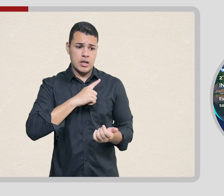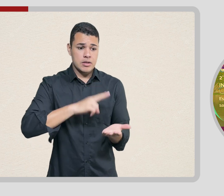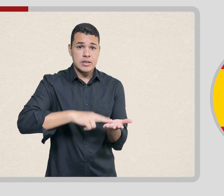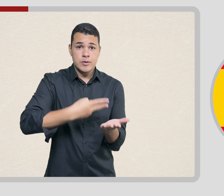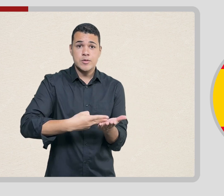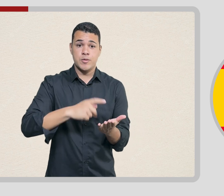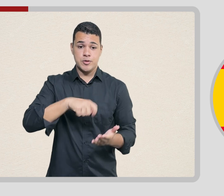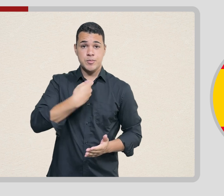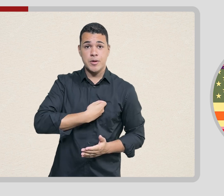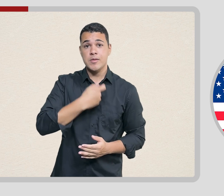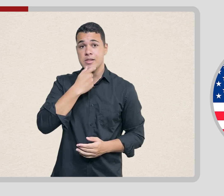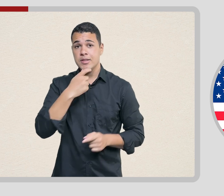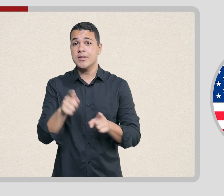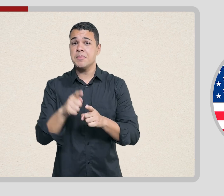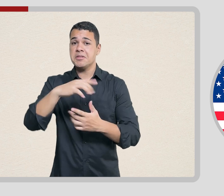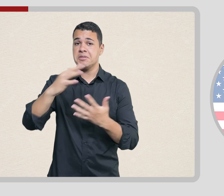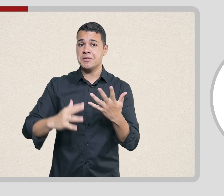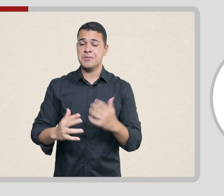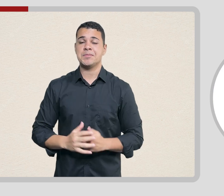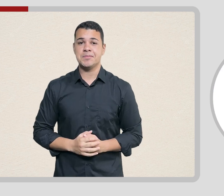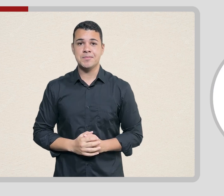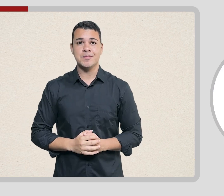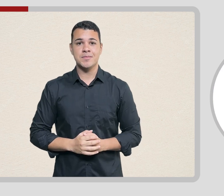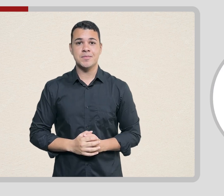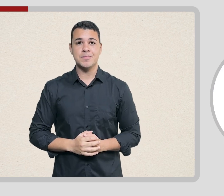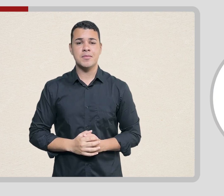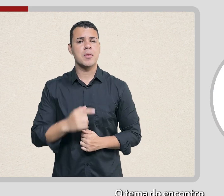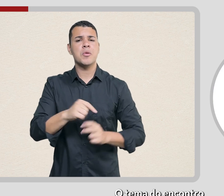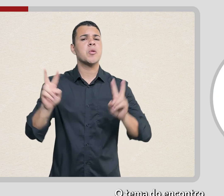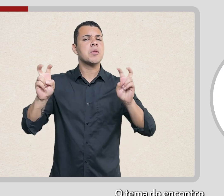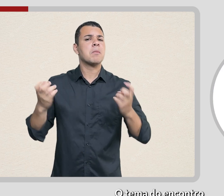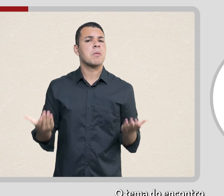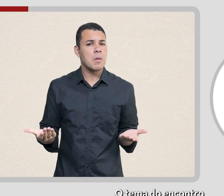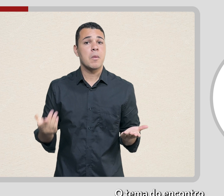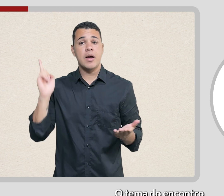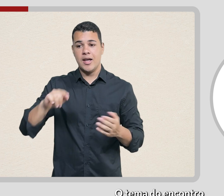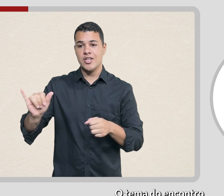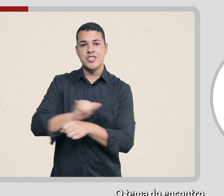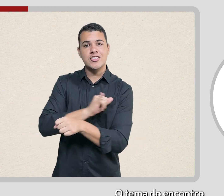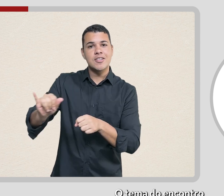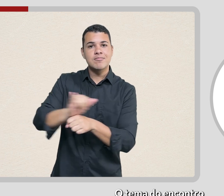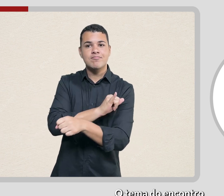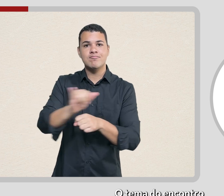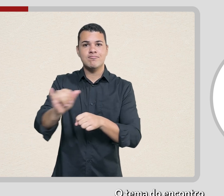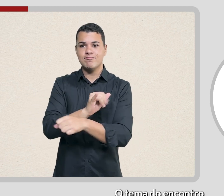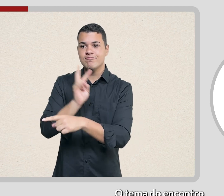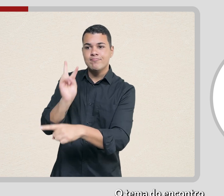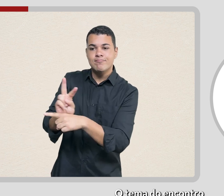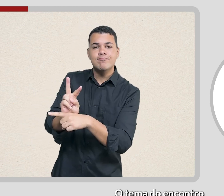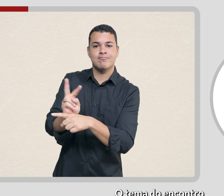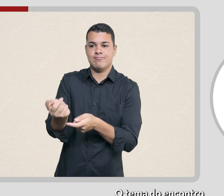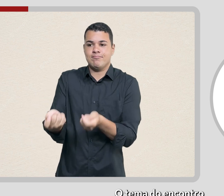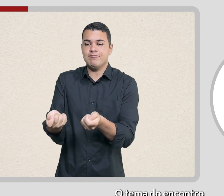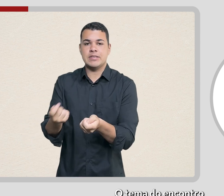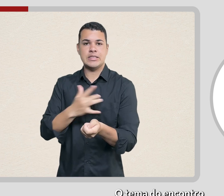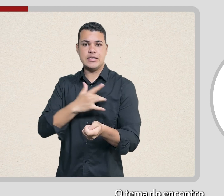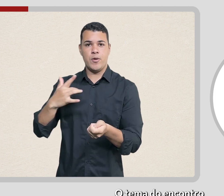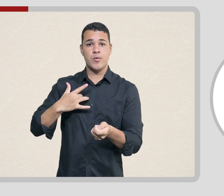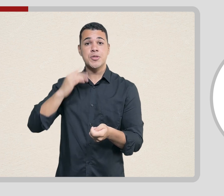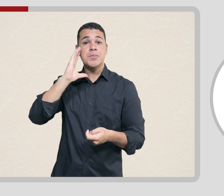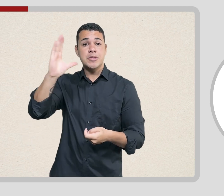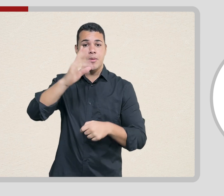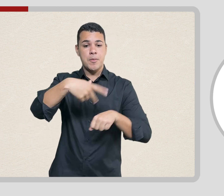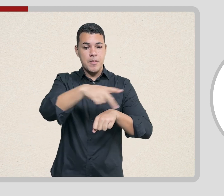tradução para o espanhol, inglês e libras. O tema do encontro é Estratégias de Vigilância em